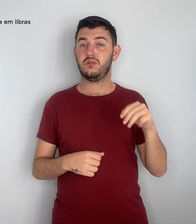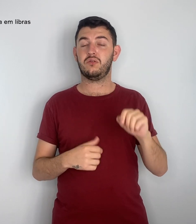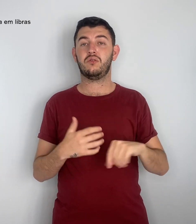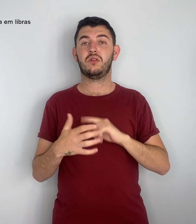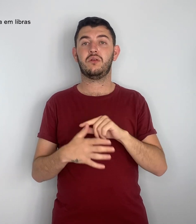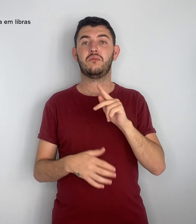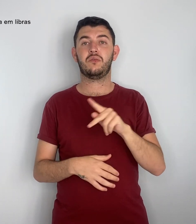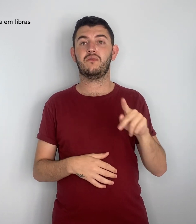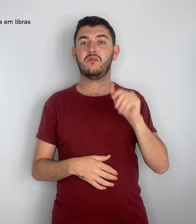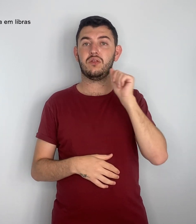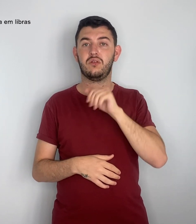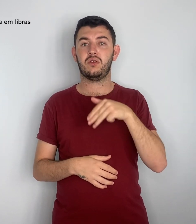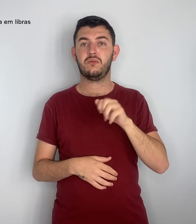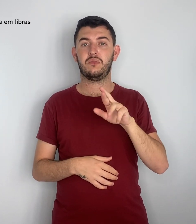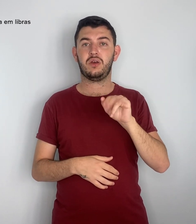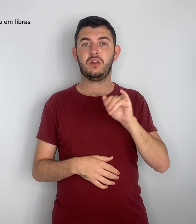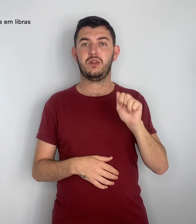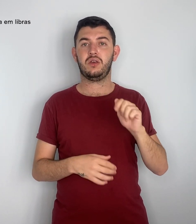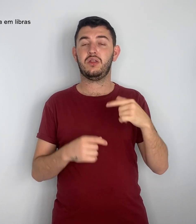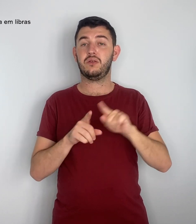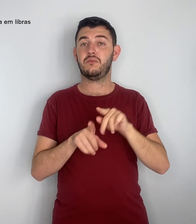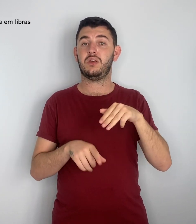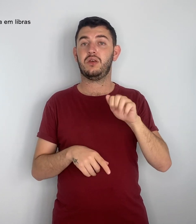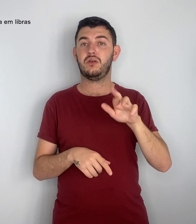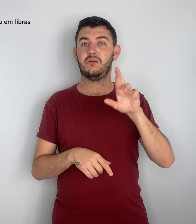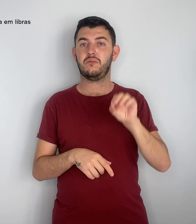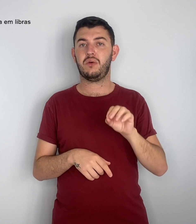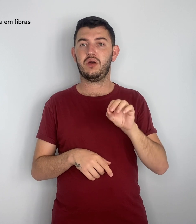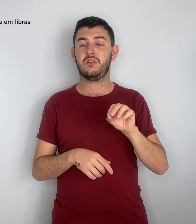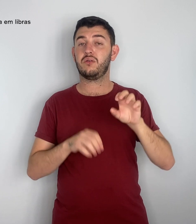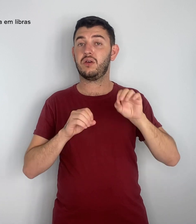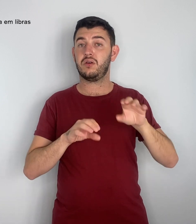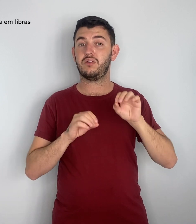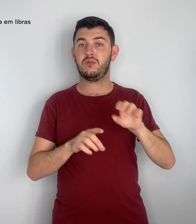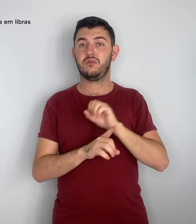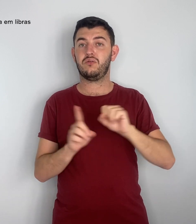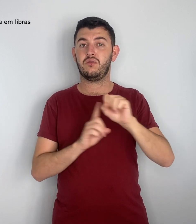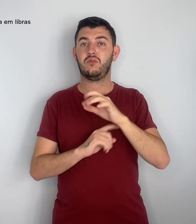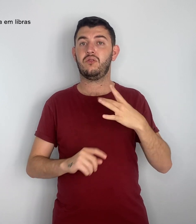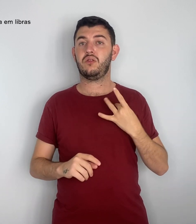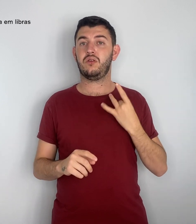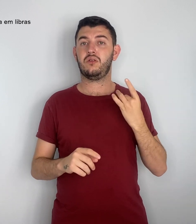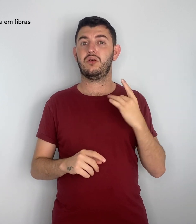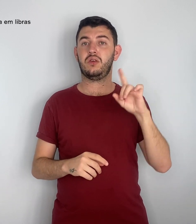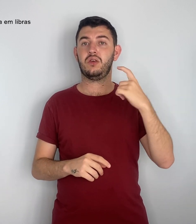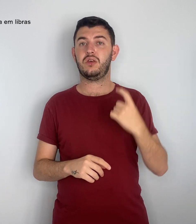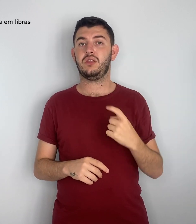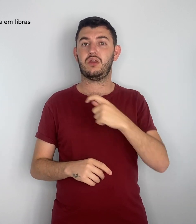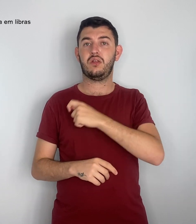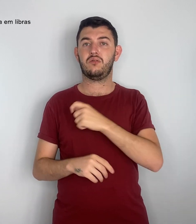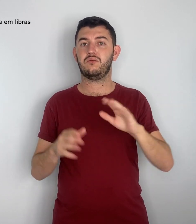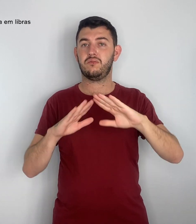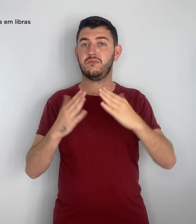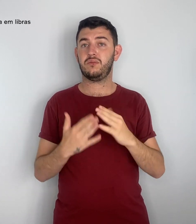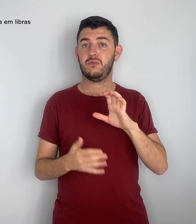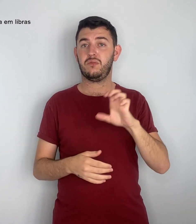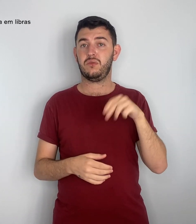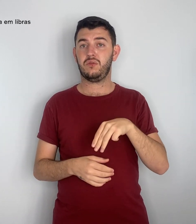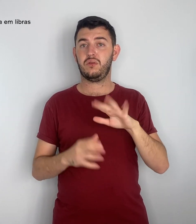Marcos Luca Rodrigues, que são educador social voluntário e ex-aluno da escola. Segundo a